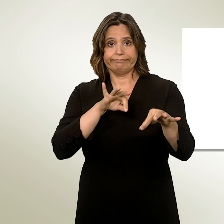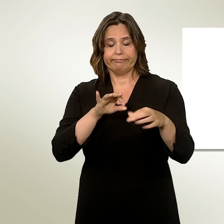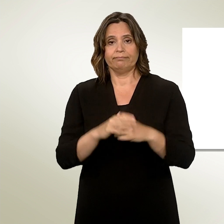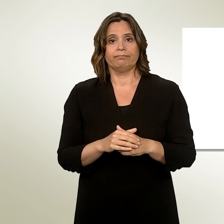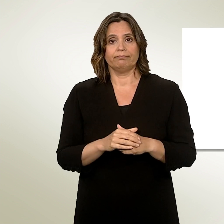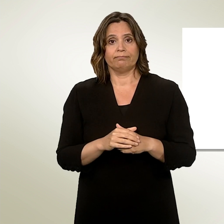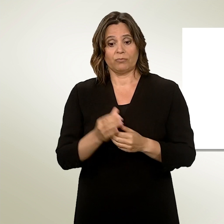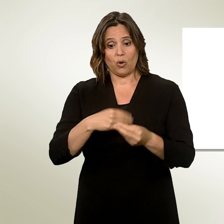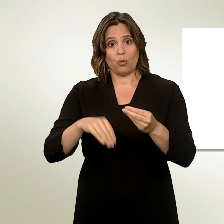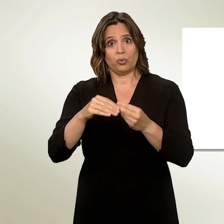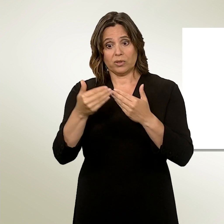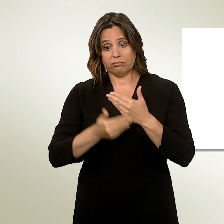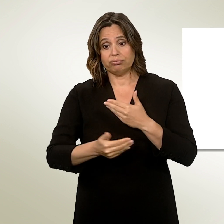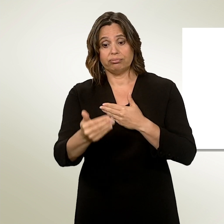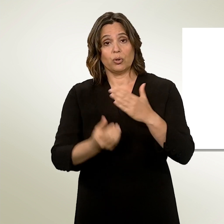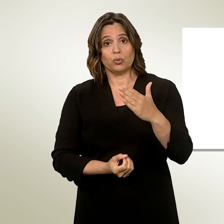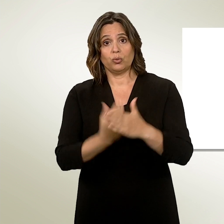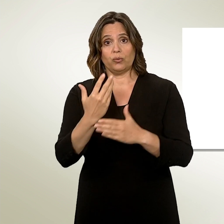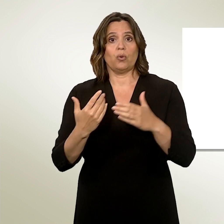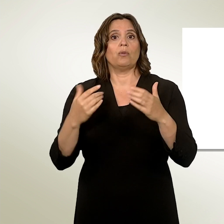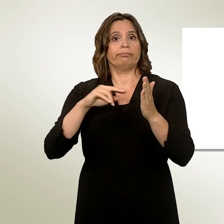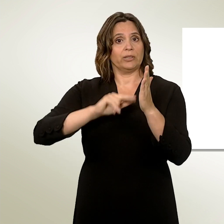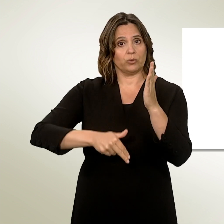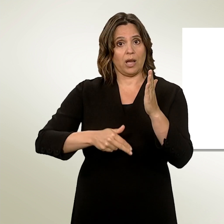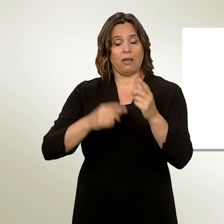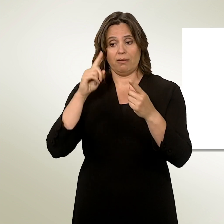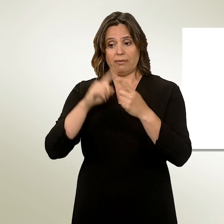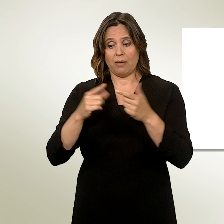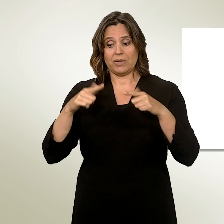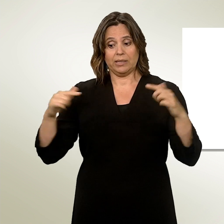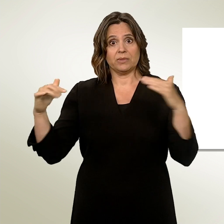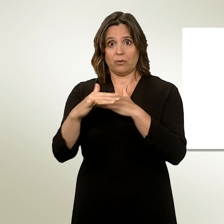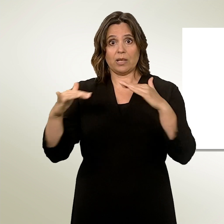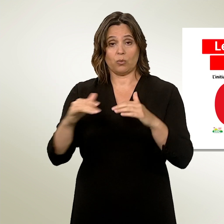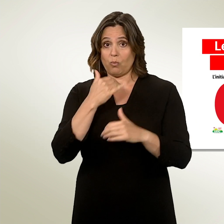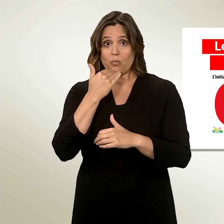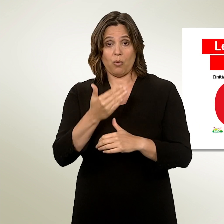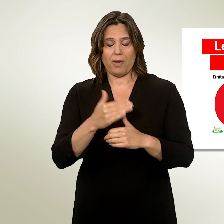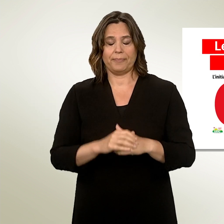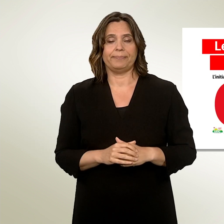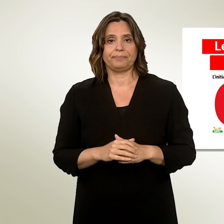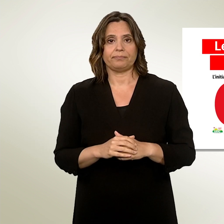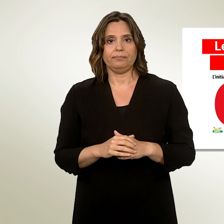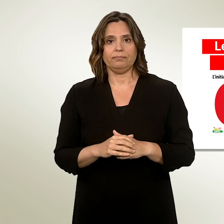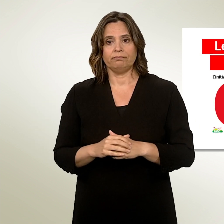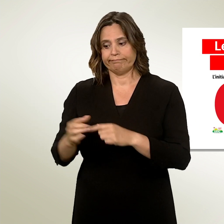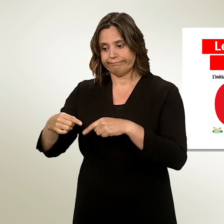droit de conclure de nouveaux traités qui instaureraient un régime de libre circulation des personnes. Pour le comité d'initiative,